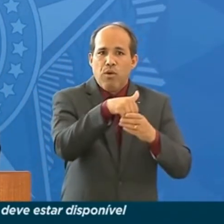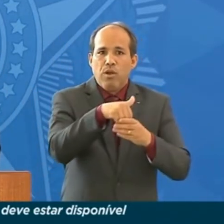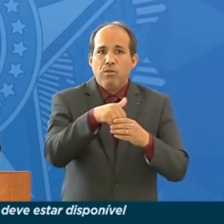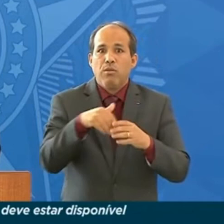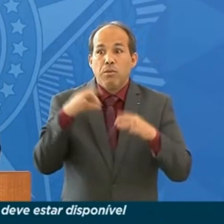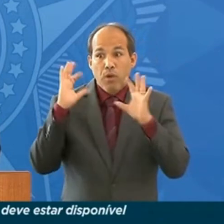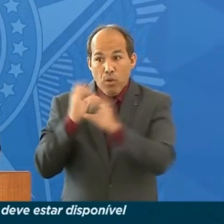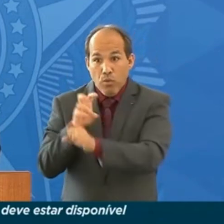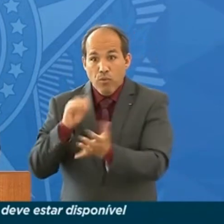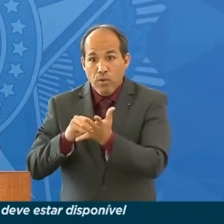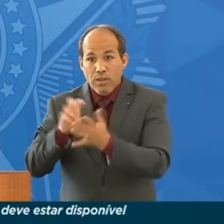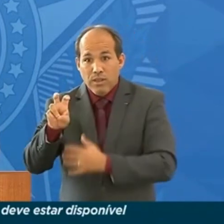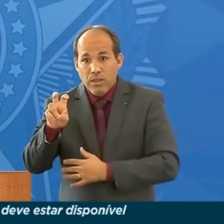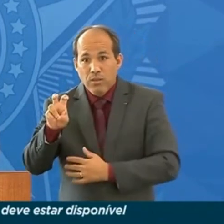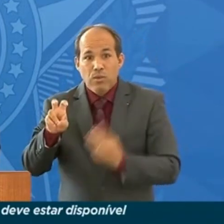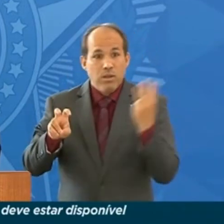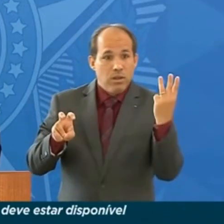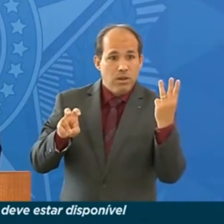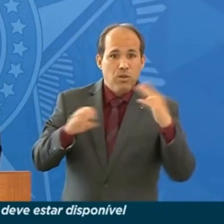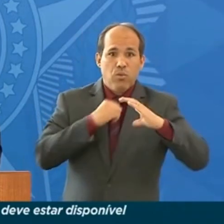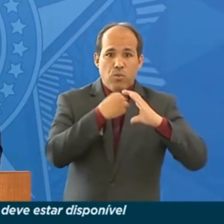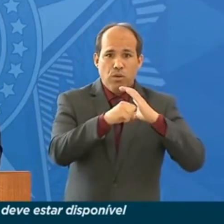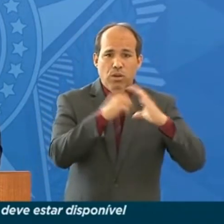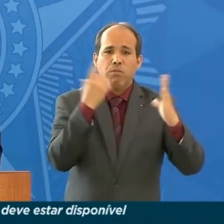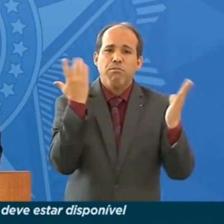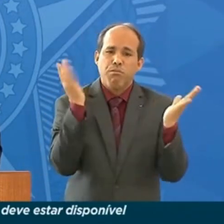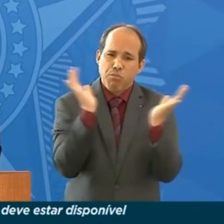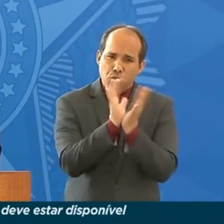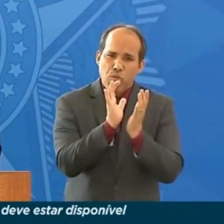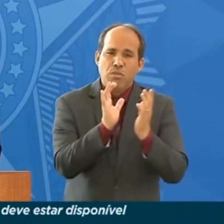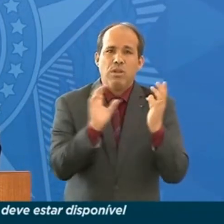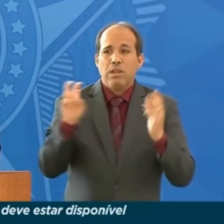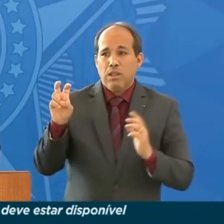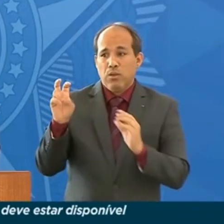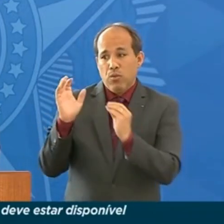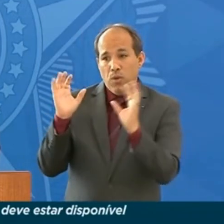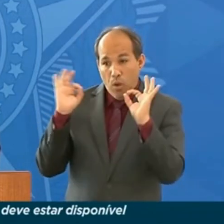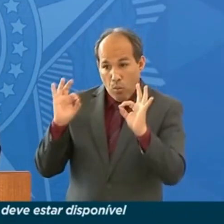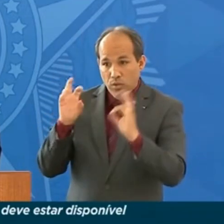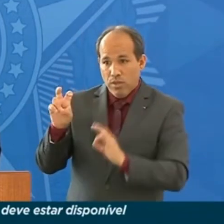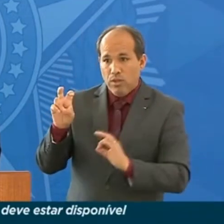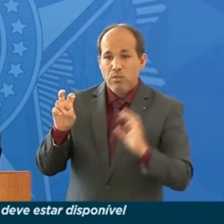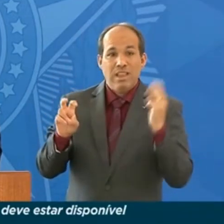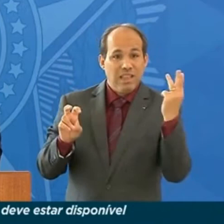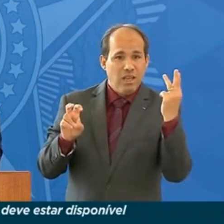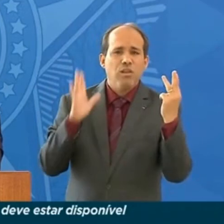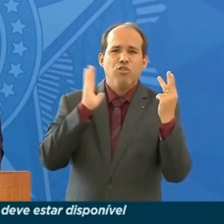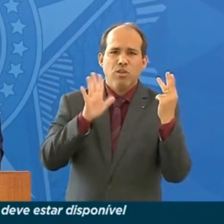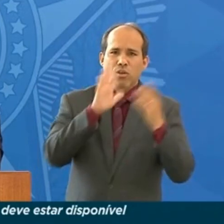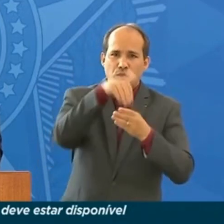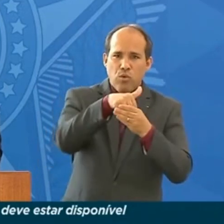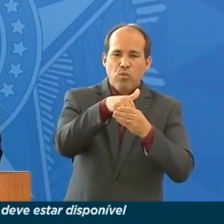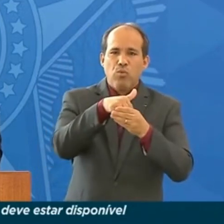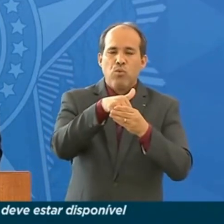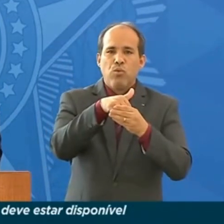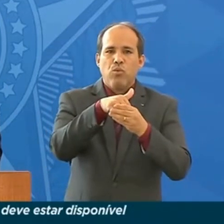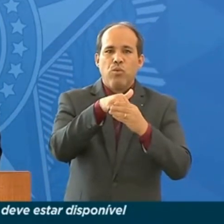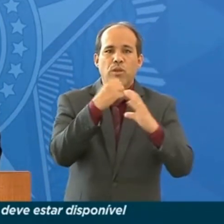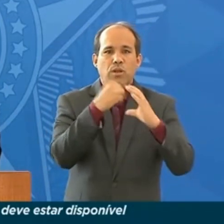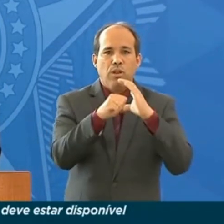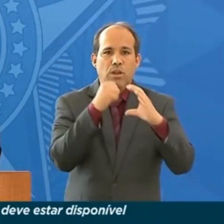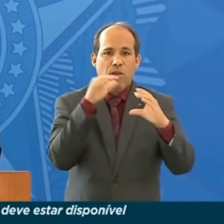conselheiros da Anatel. Então, dos cinco, três já votaram a favor do